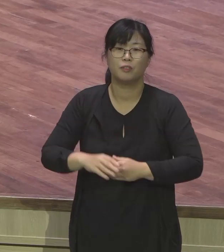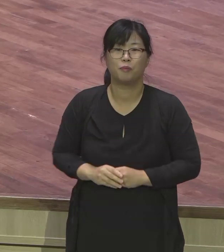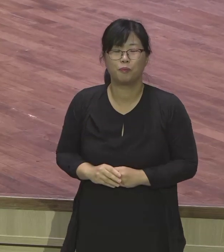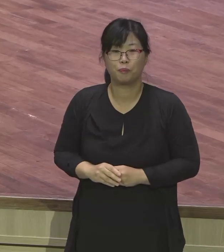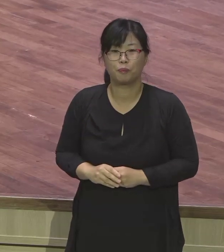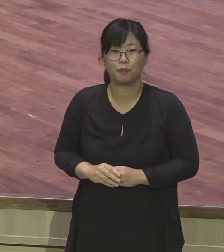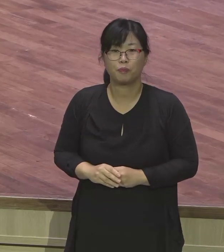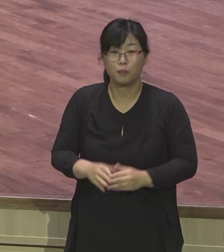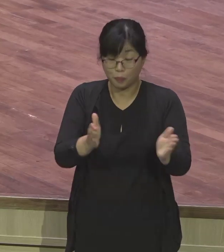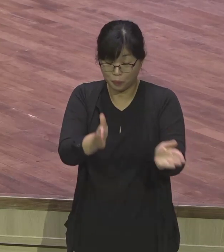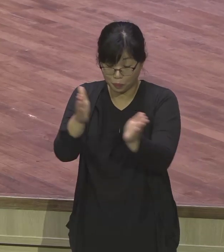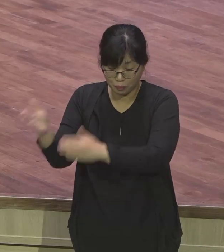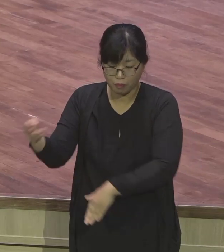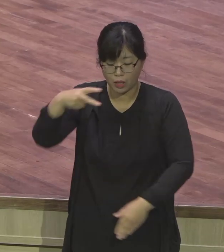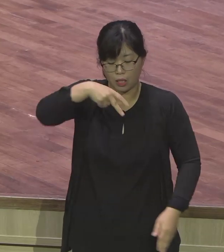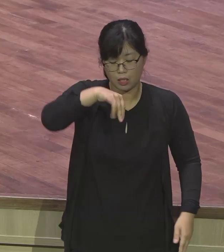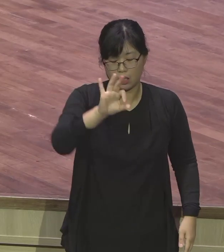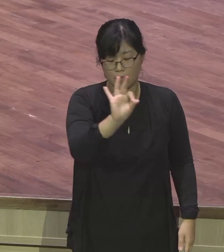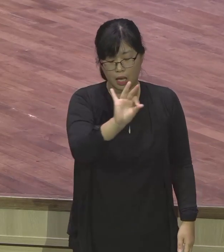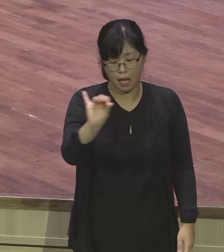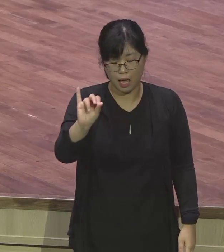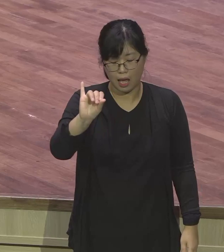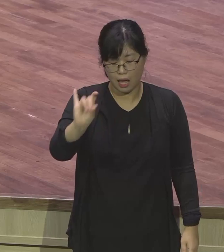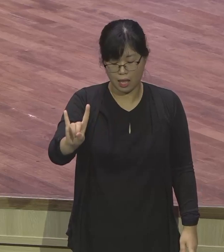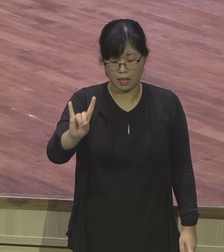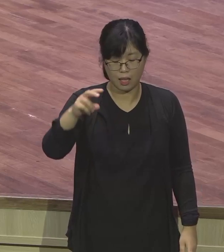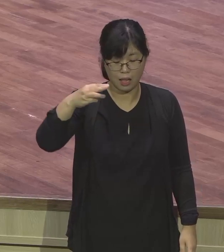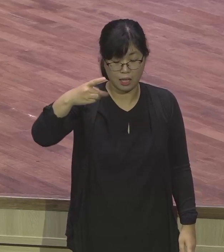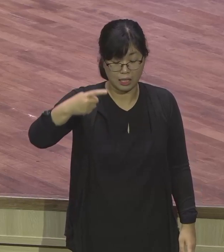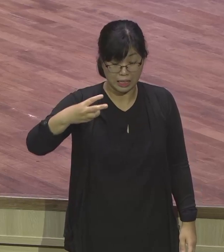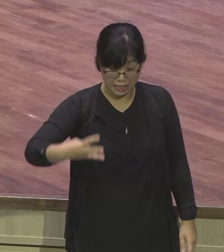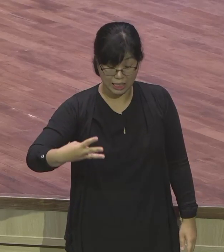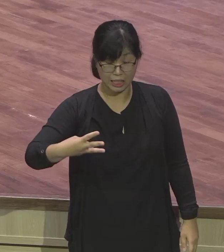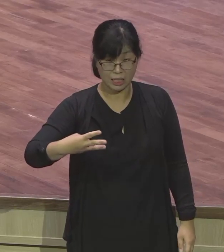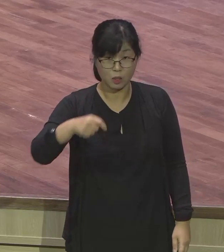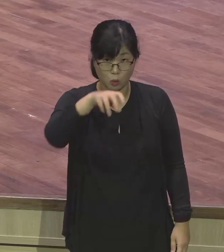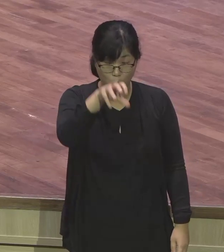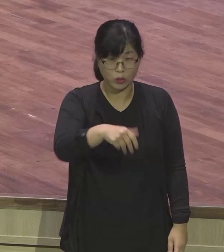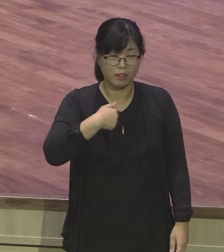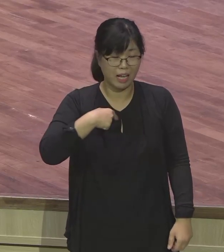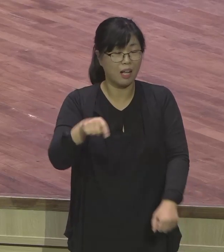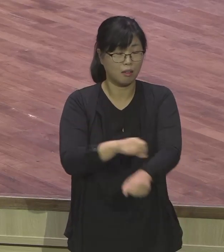말씀드리겠습니다. 우리가 매주 건물 기도의 시간에 장식의 말씀을 보는데,